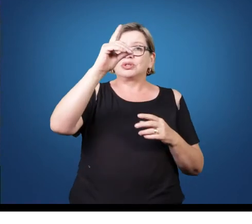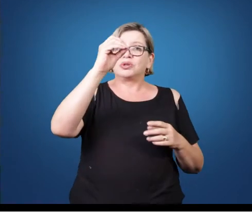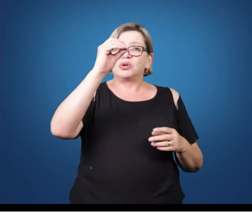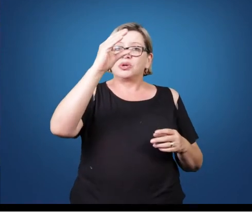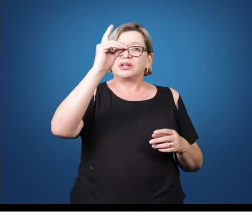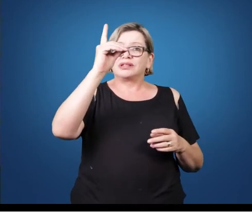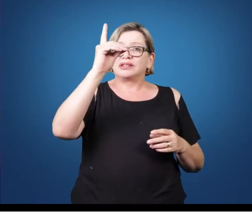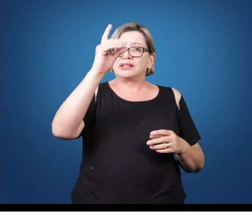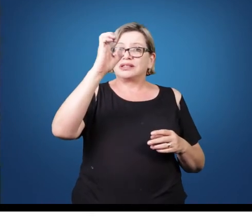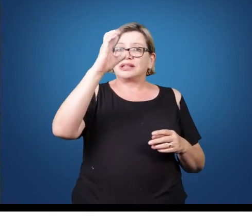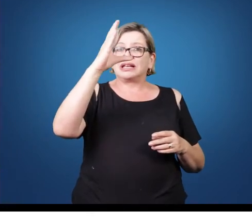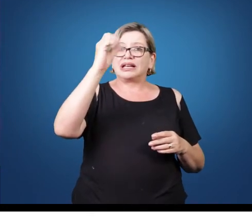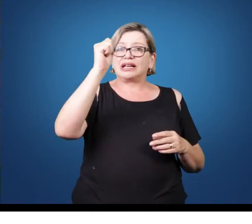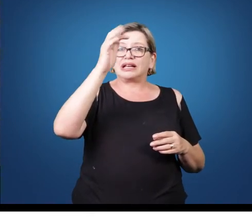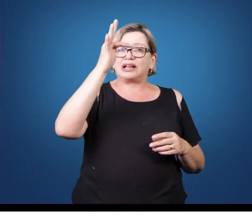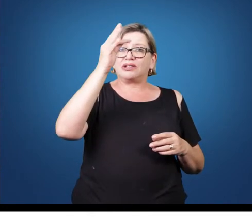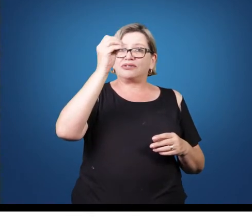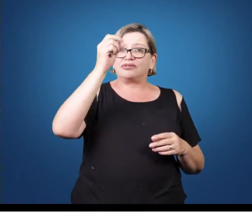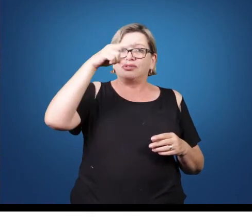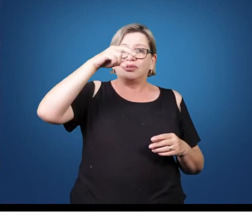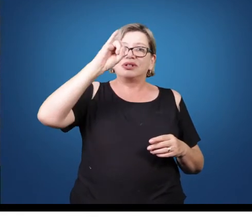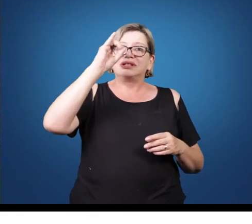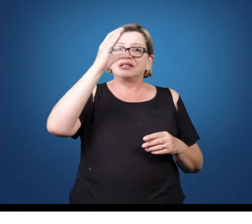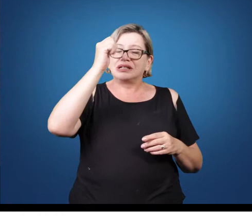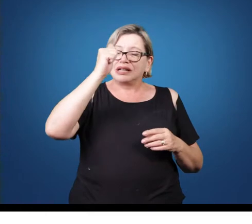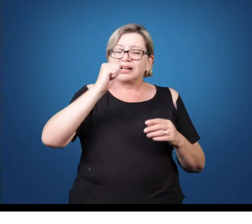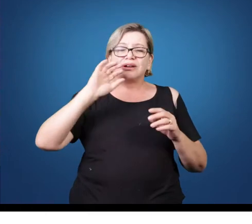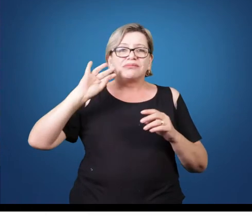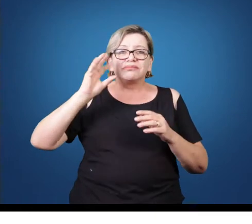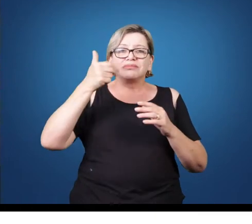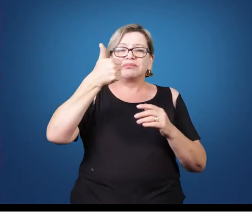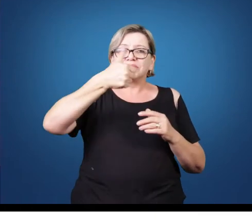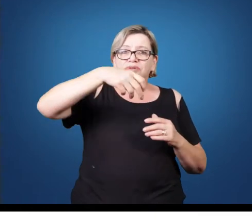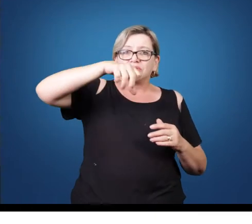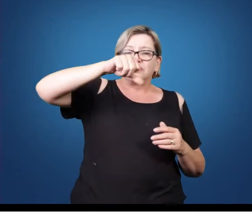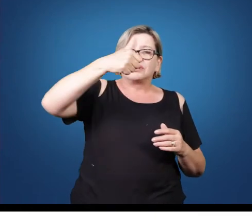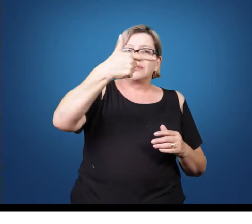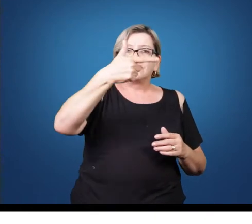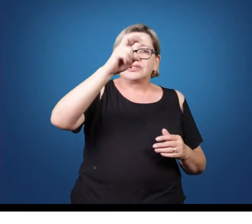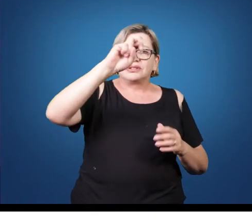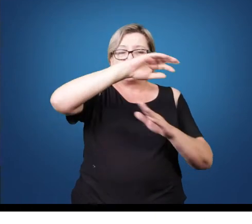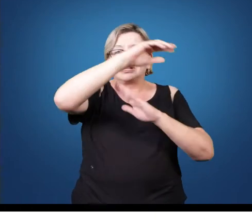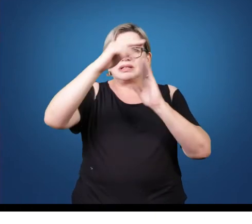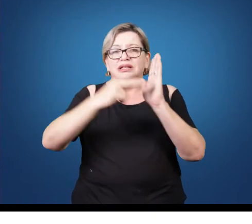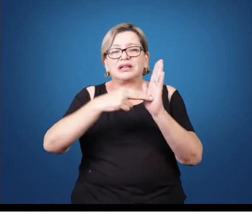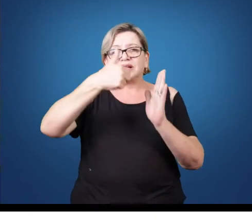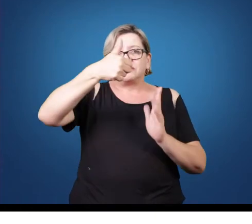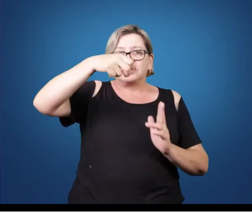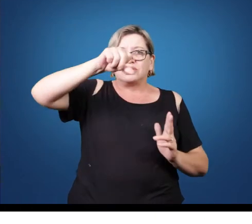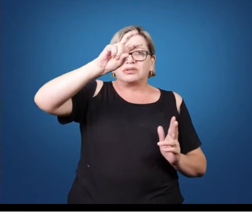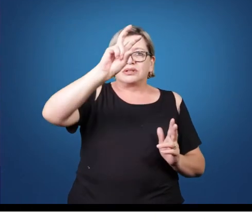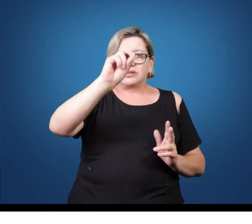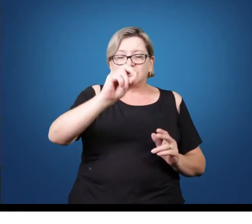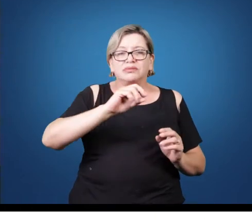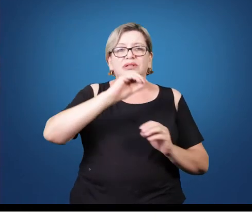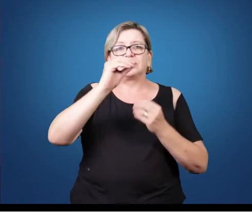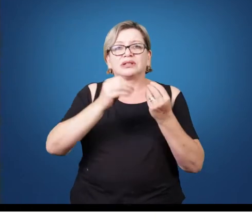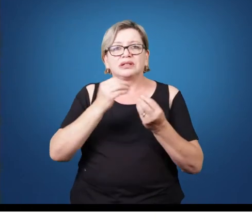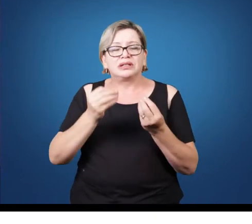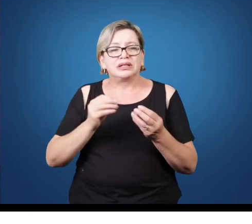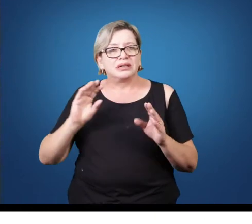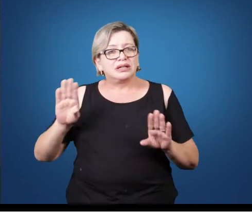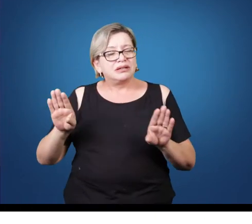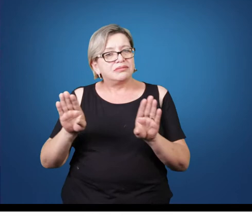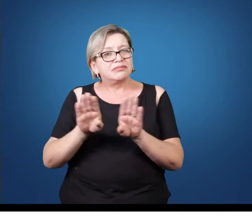1925 a 1950. O serialismo integral, que é uma espécie de